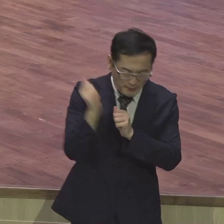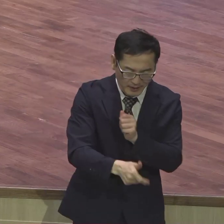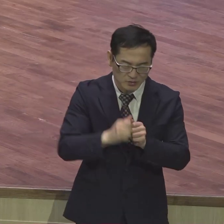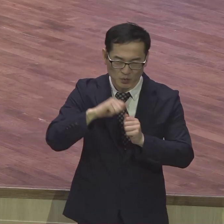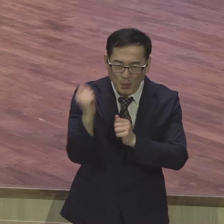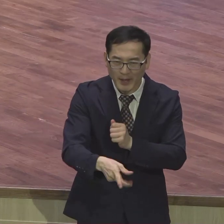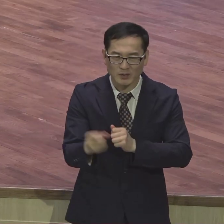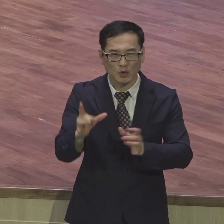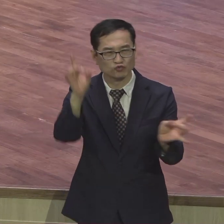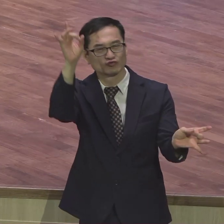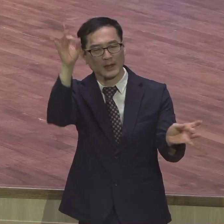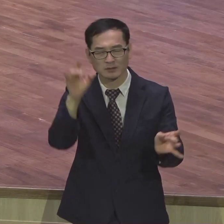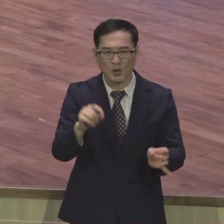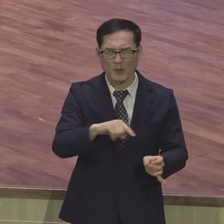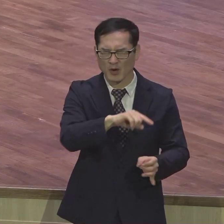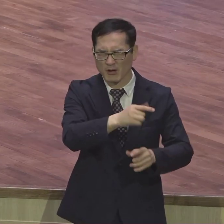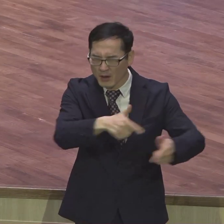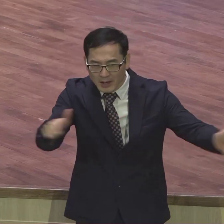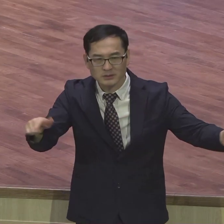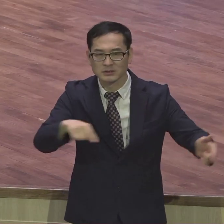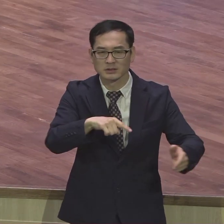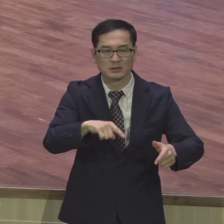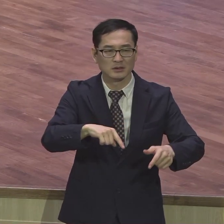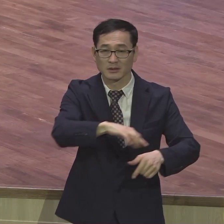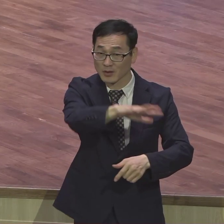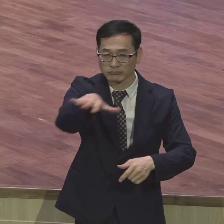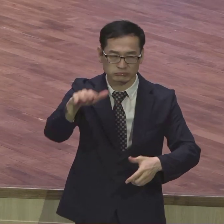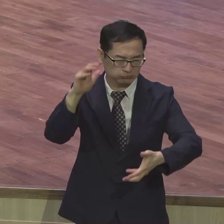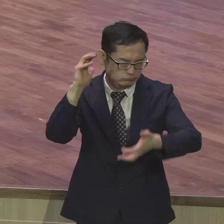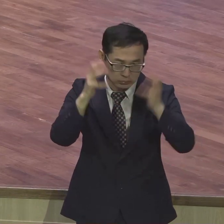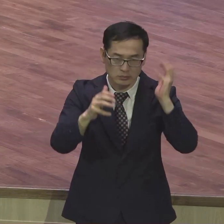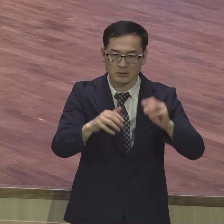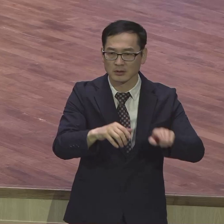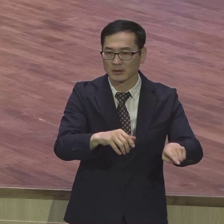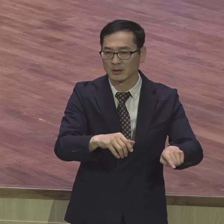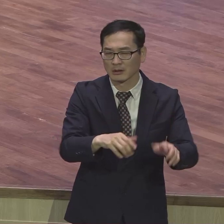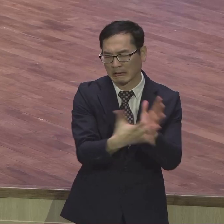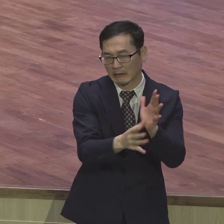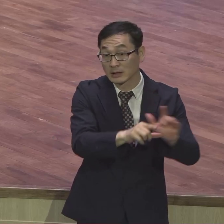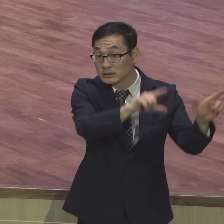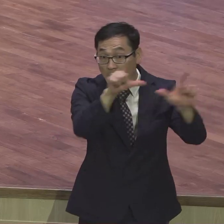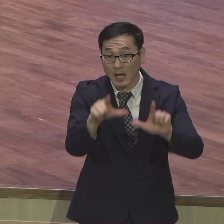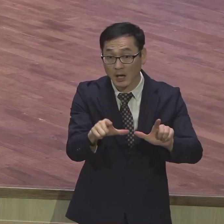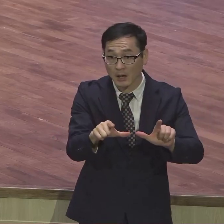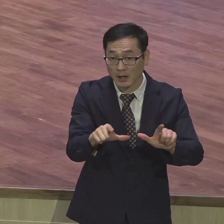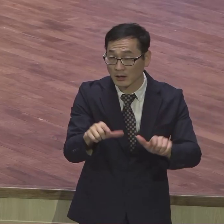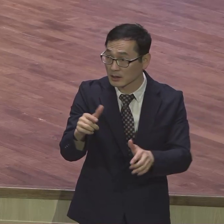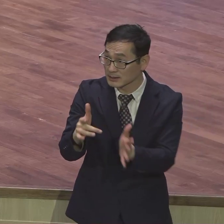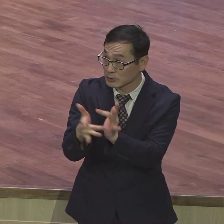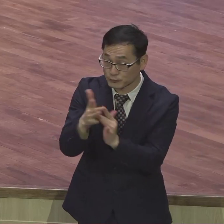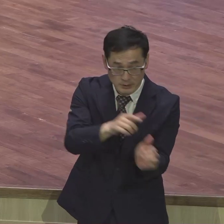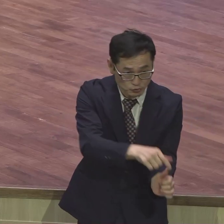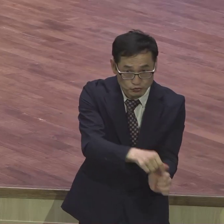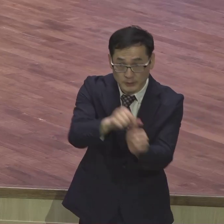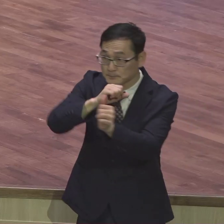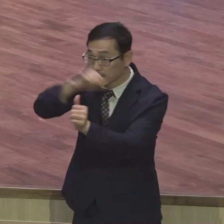우상승배자로 살았는데 구원받아 이자를 앉았으니 은혜 아닙니까 그런 마음이